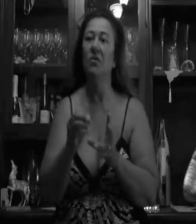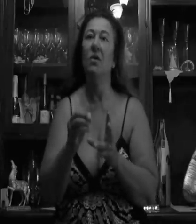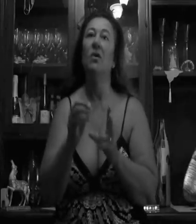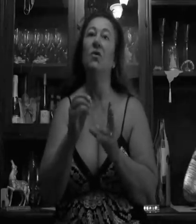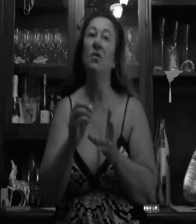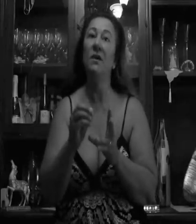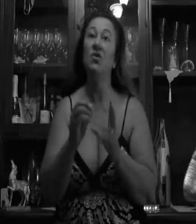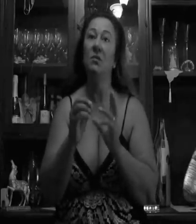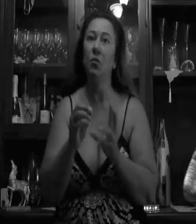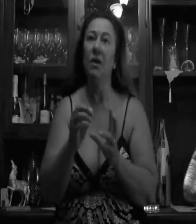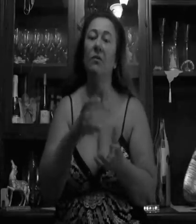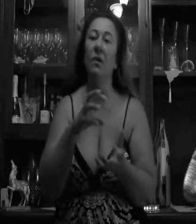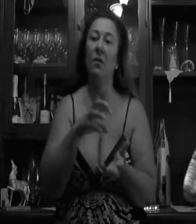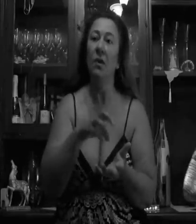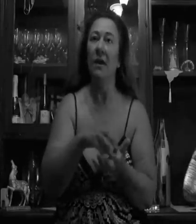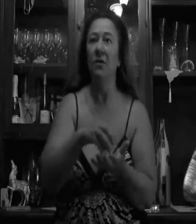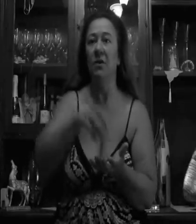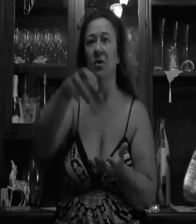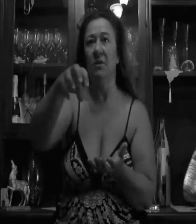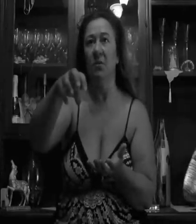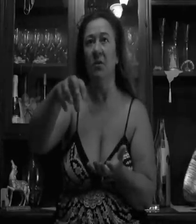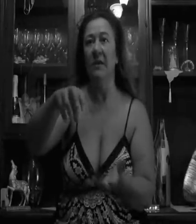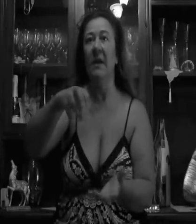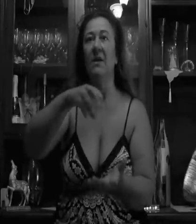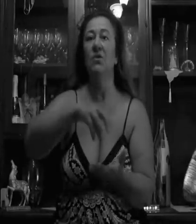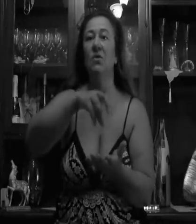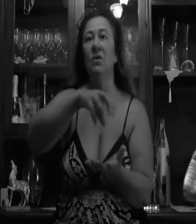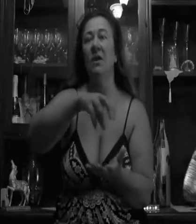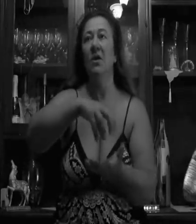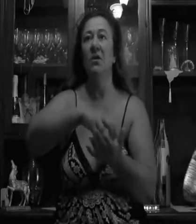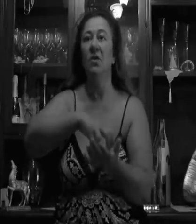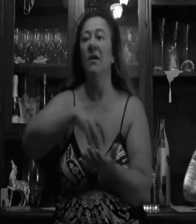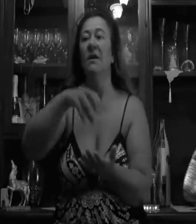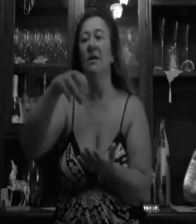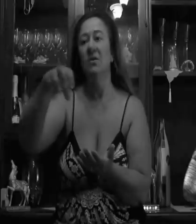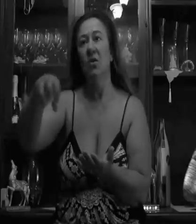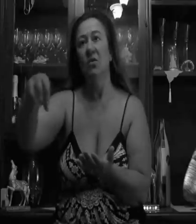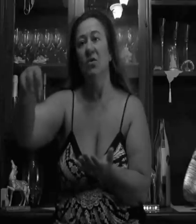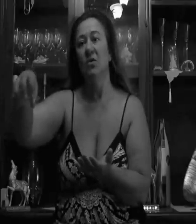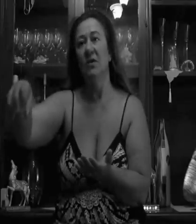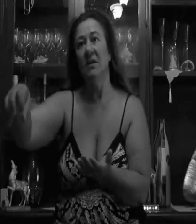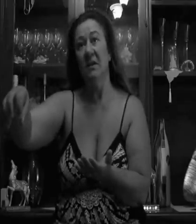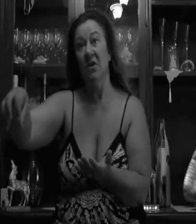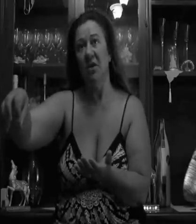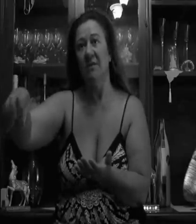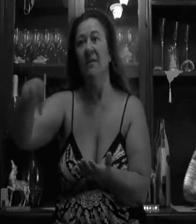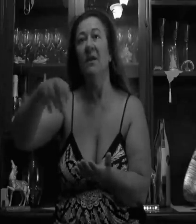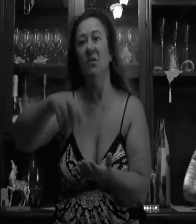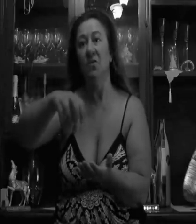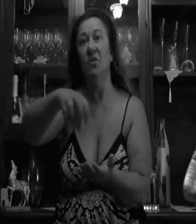controllo, dove c'è pure un altro indice di mortalità. Ci sono dei rioni dove ci sono stati dei decessi e dove ci